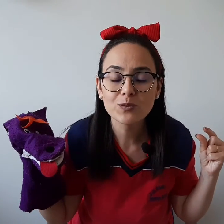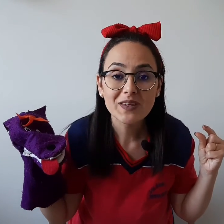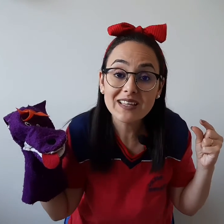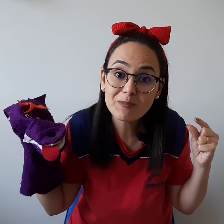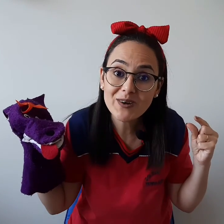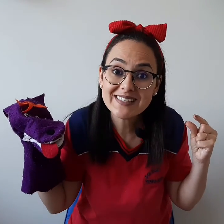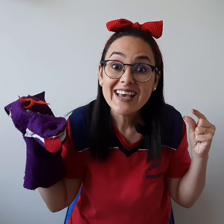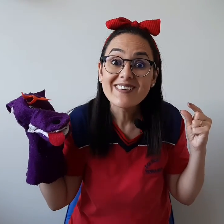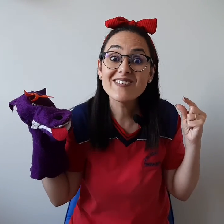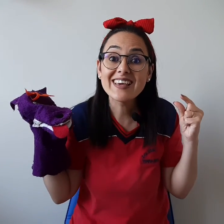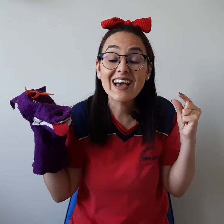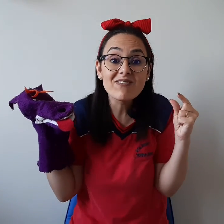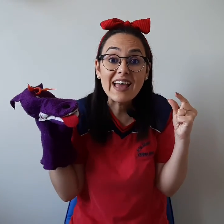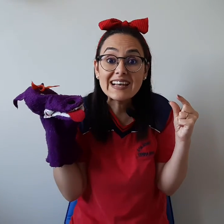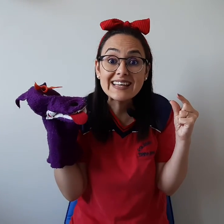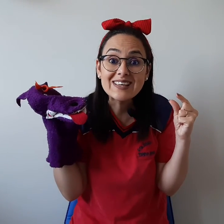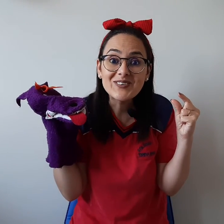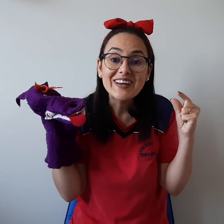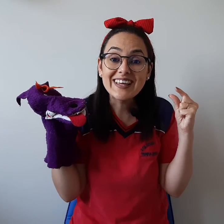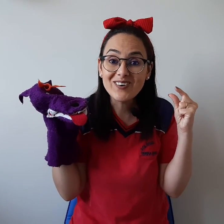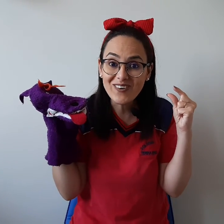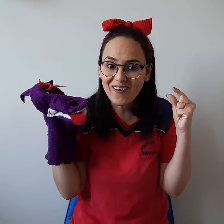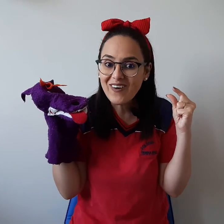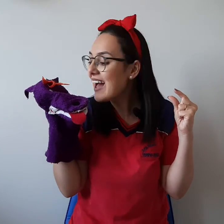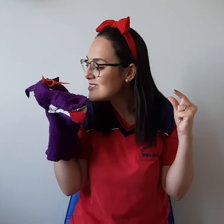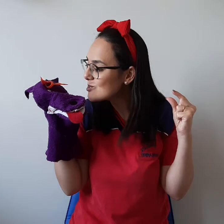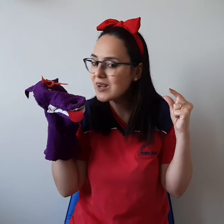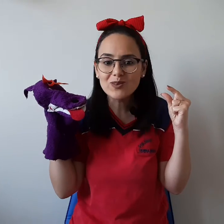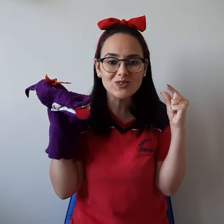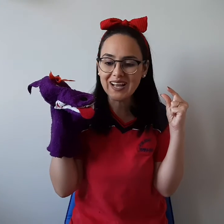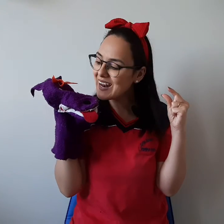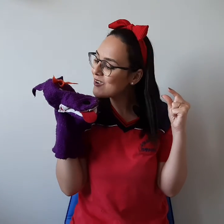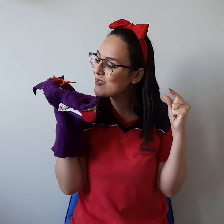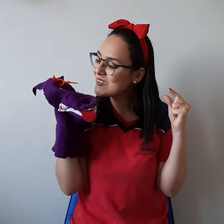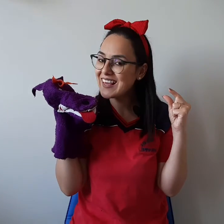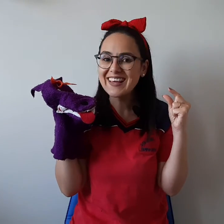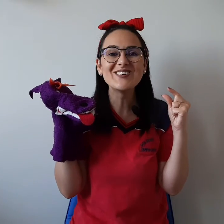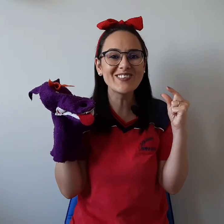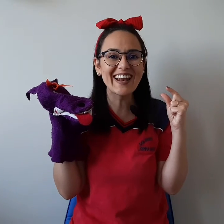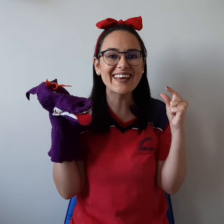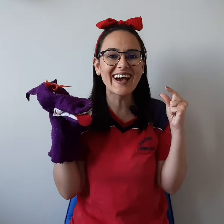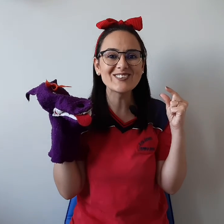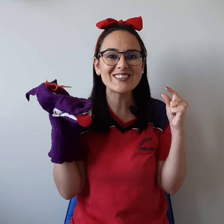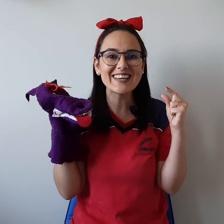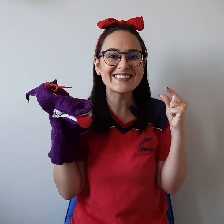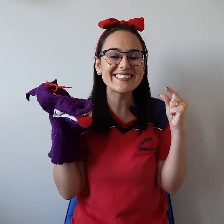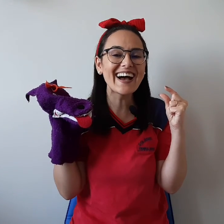adulto E depois, fica velhinho Igual a história do jacaré que eu contei Não é legal, gente?